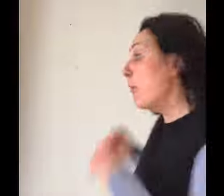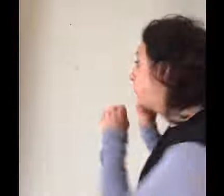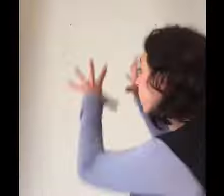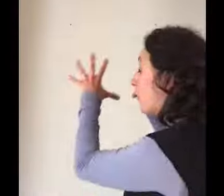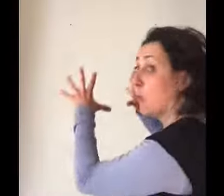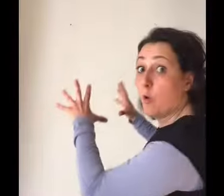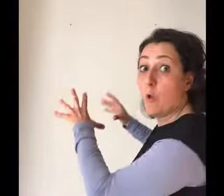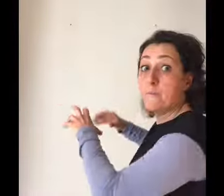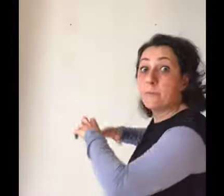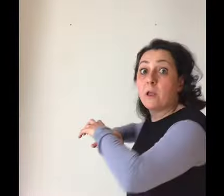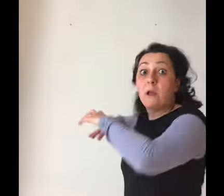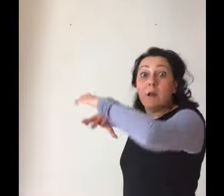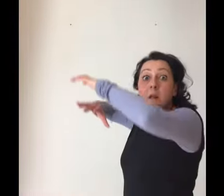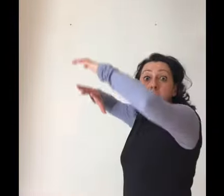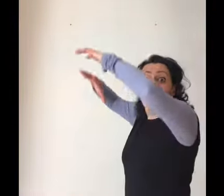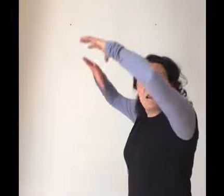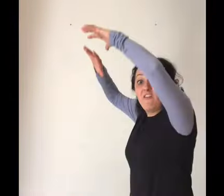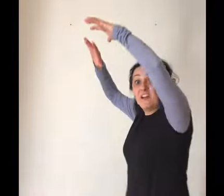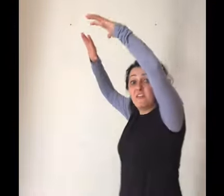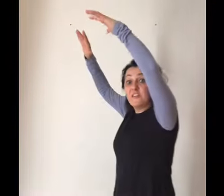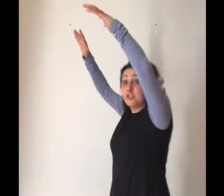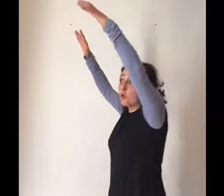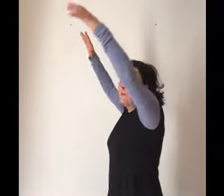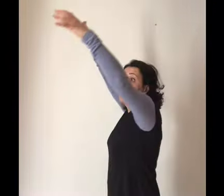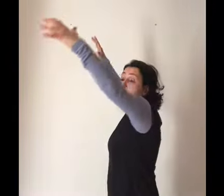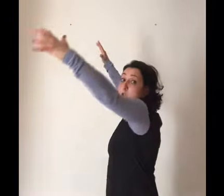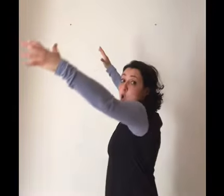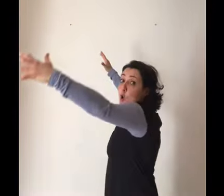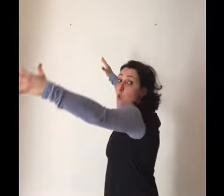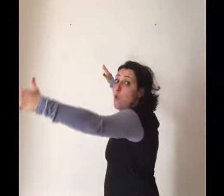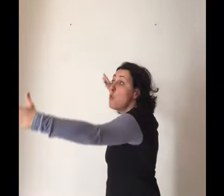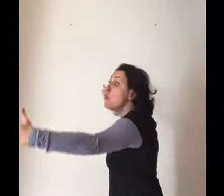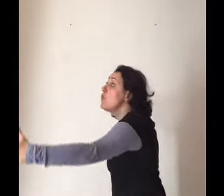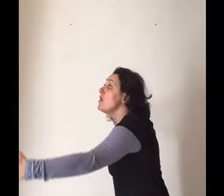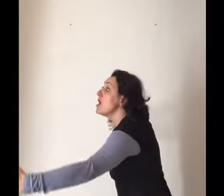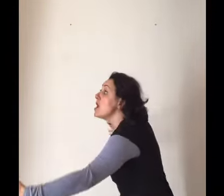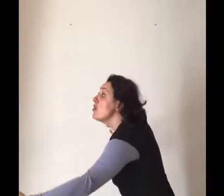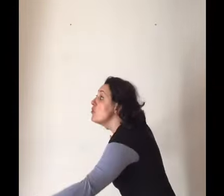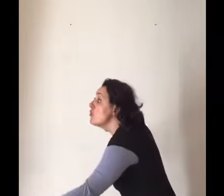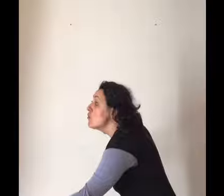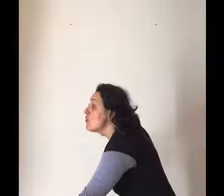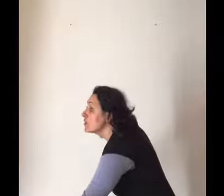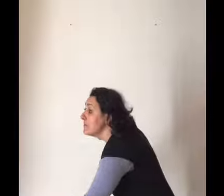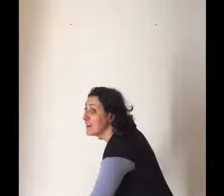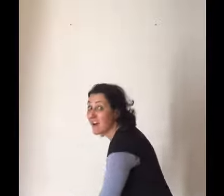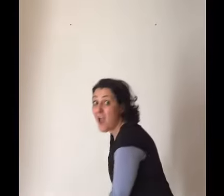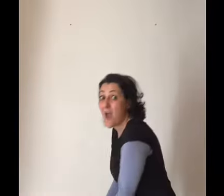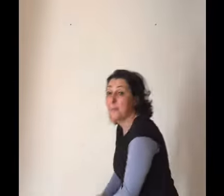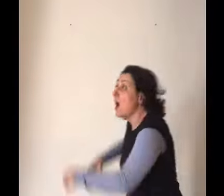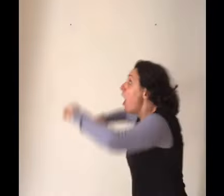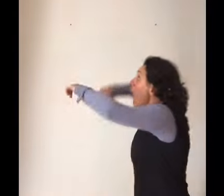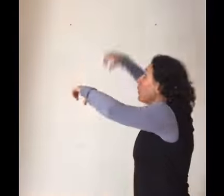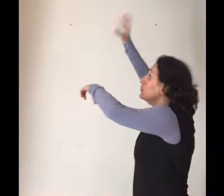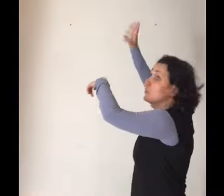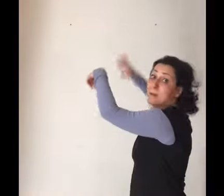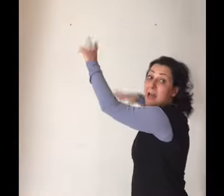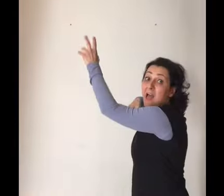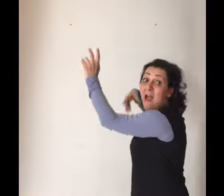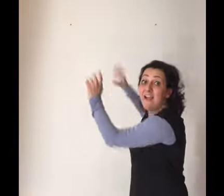la fatta fece comparire un enorme rapa con sopra anche